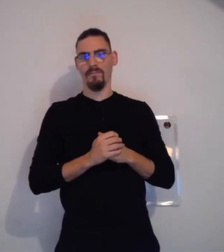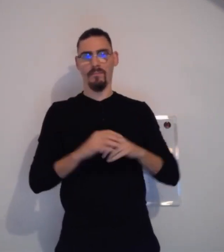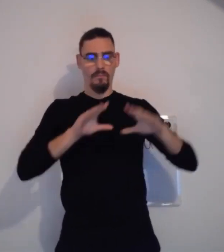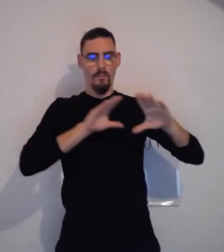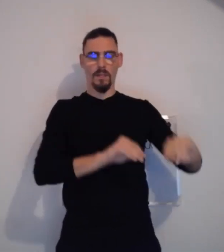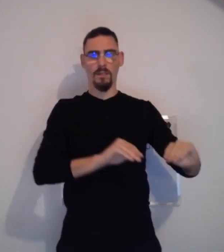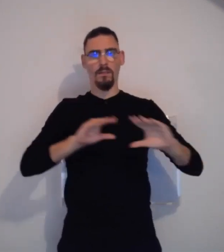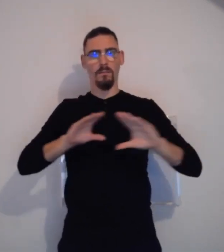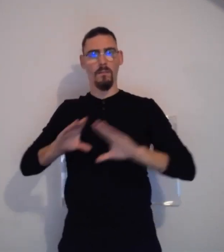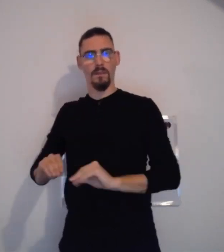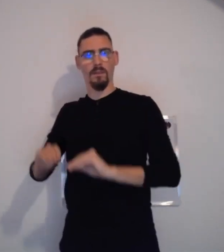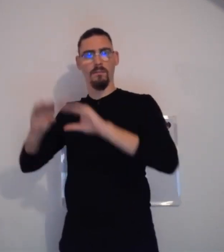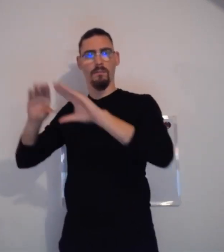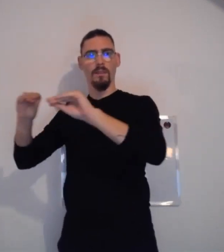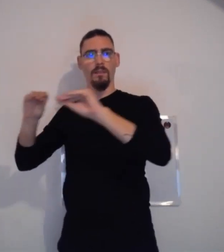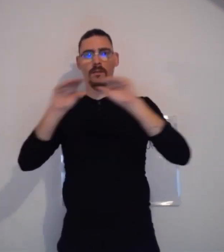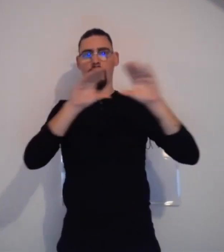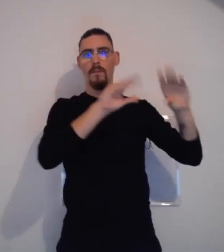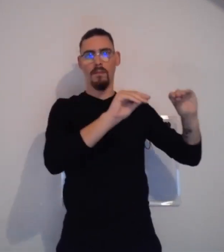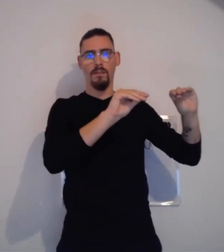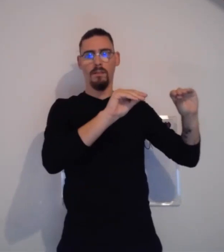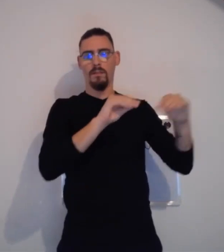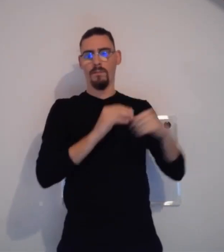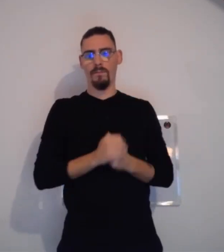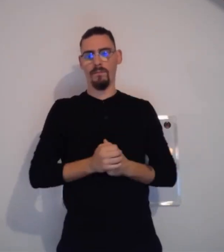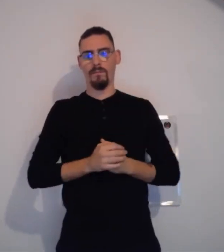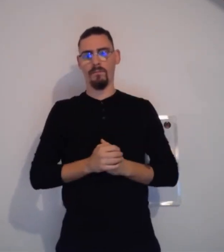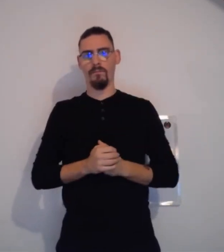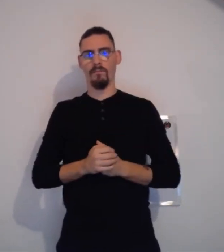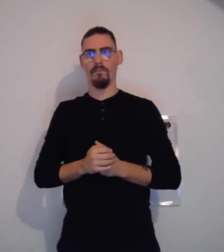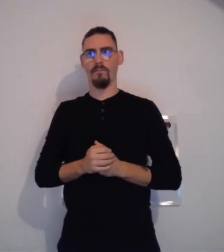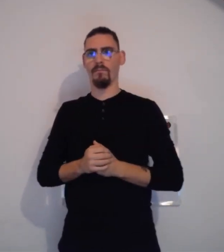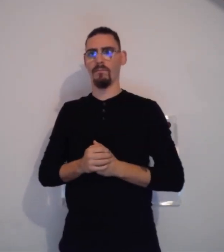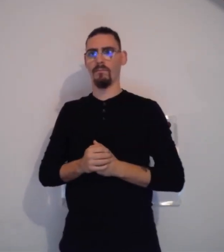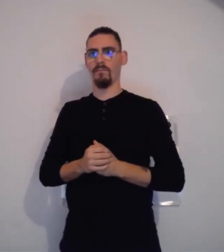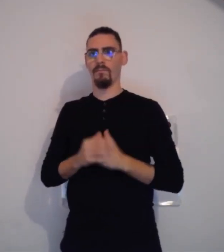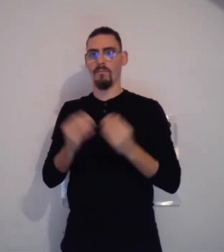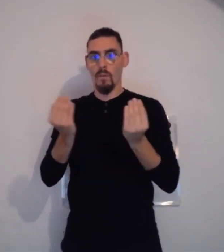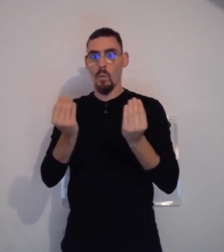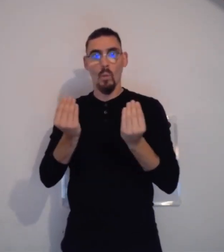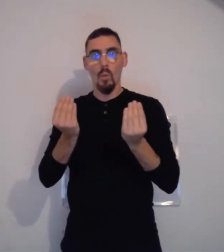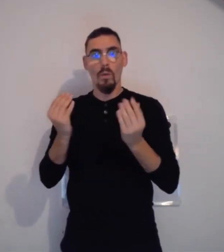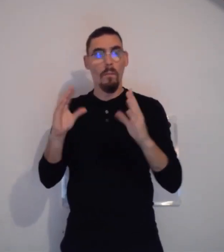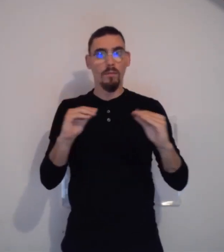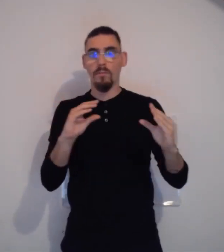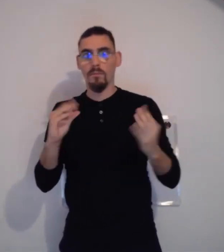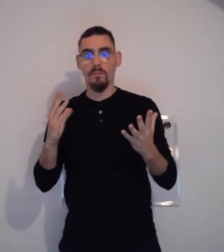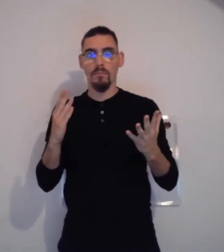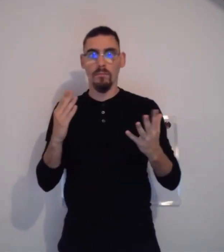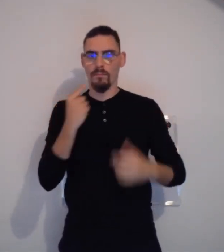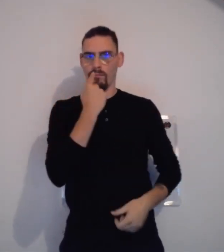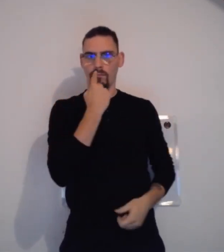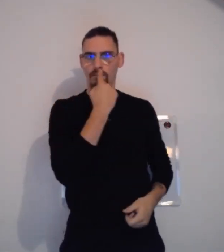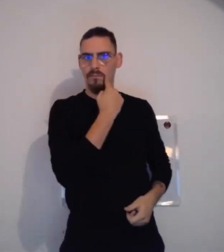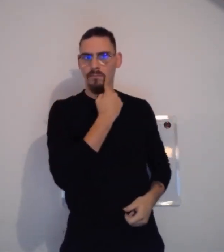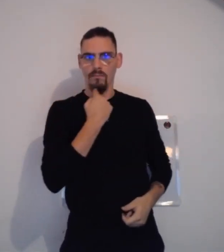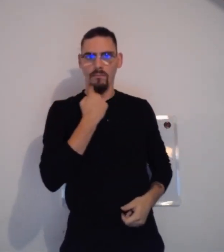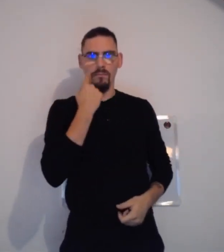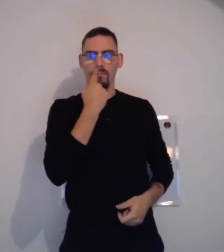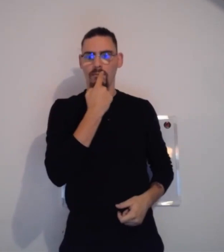Ensuite, parmi ces paramètres, il y a aussi le placement. Le placement, donc, c'est savoir